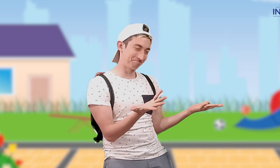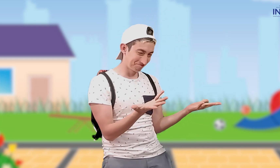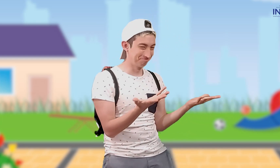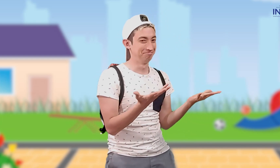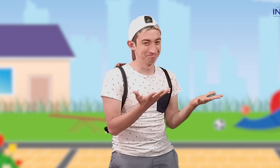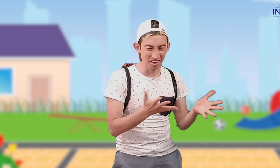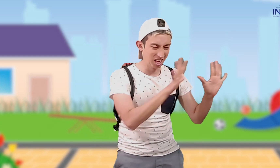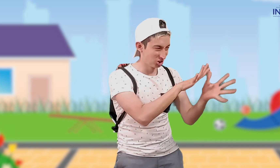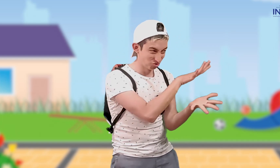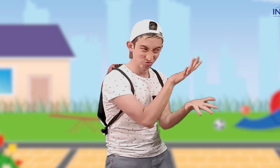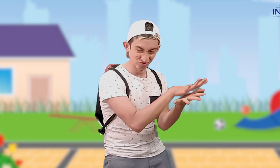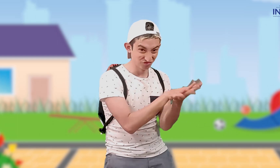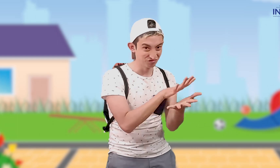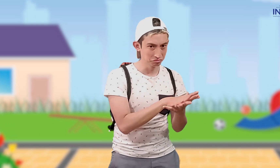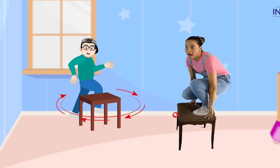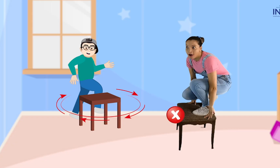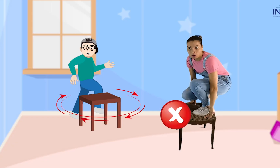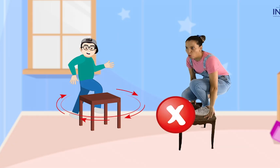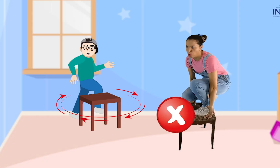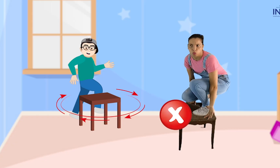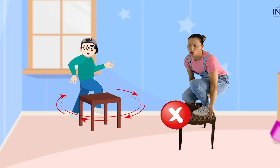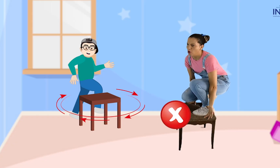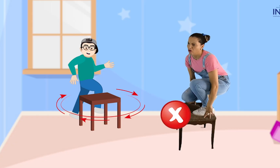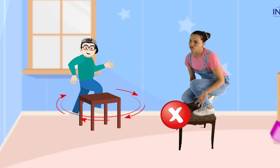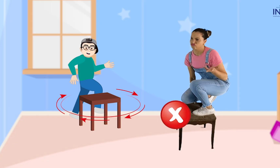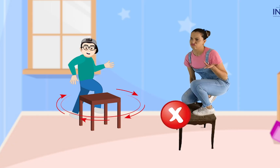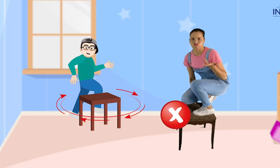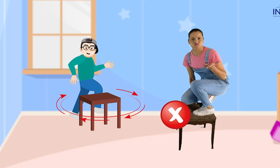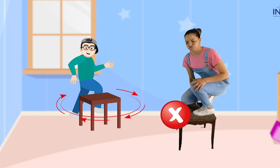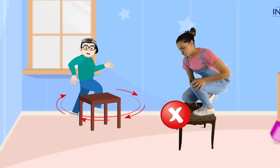la seña de gordo. Pero tranquila. No. Entonces, ¿qué era?